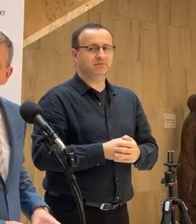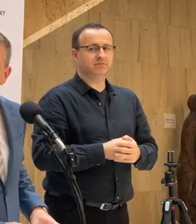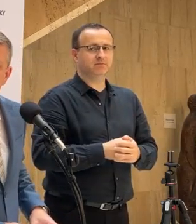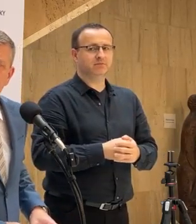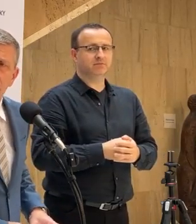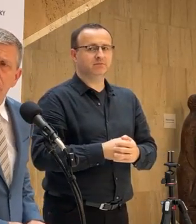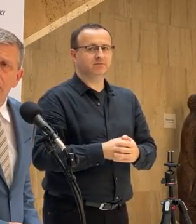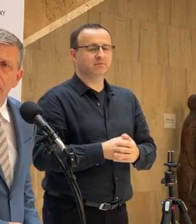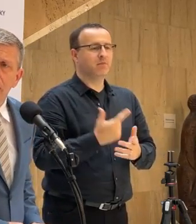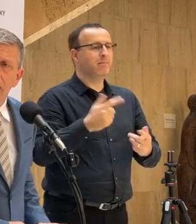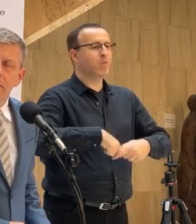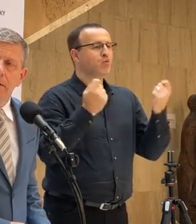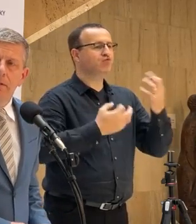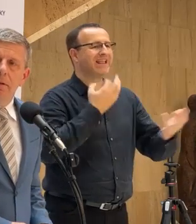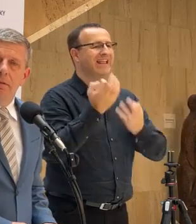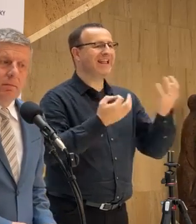Čoho nepočul som?